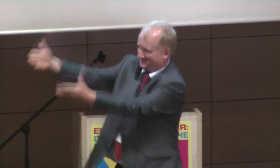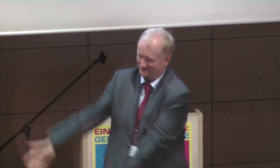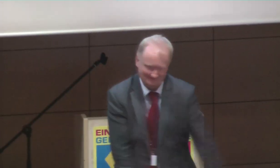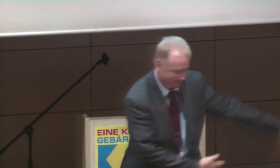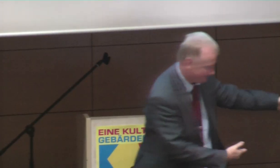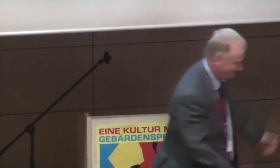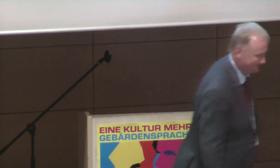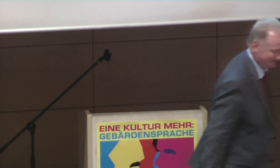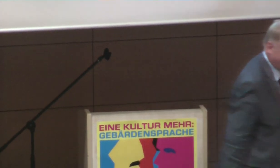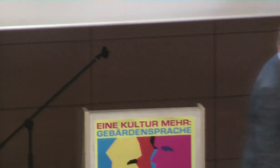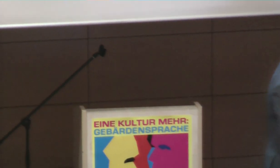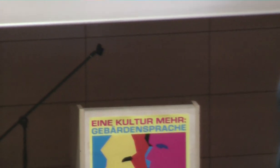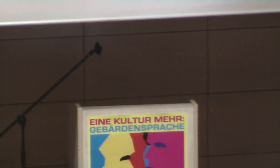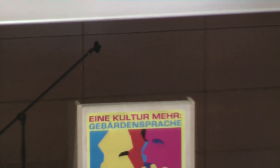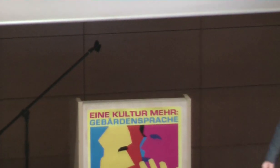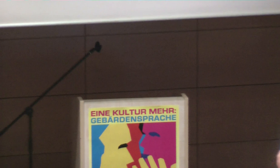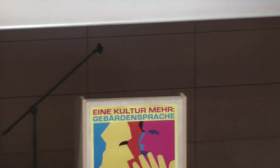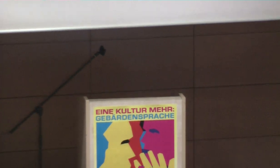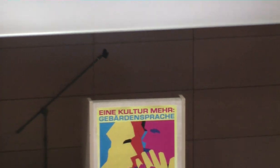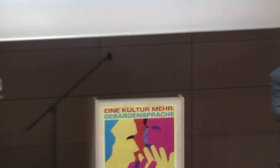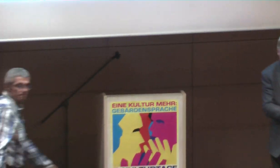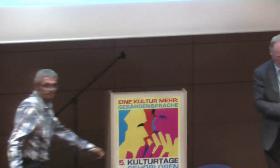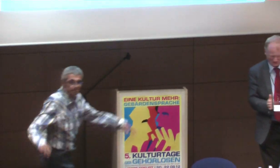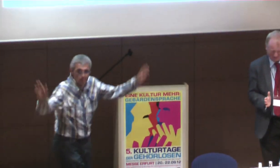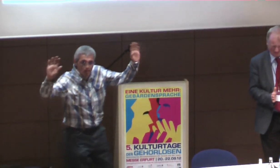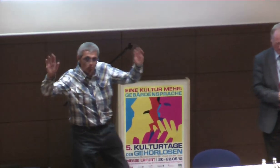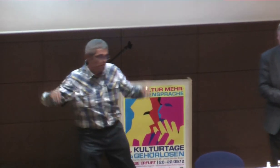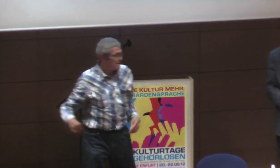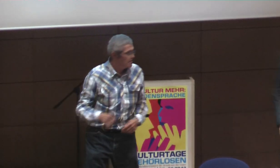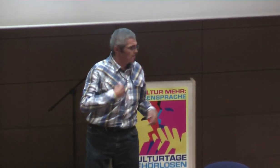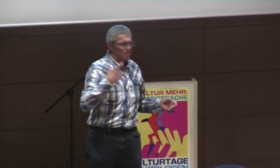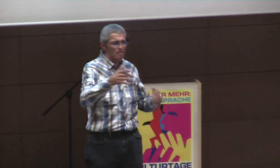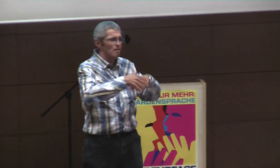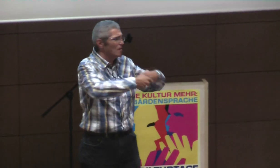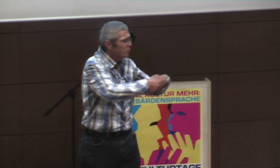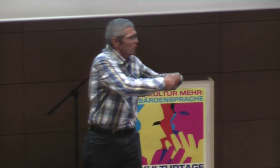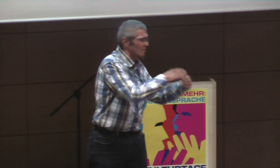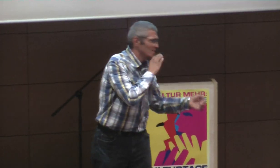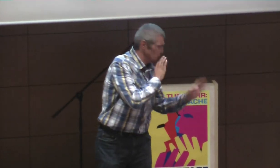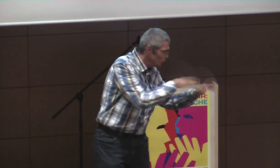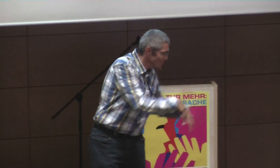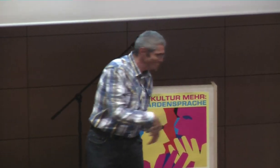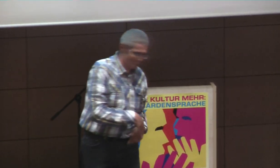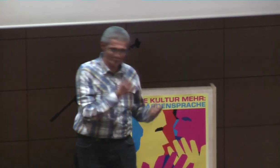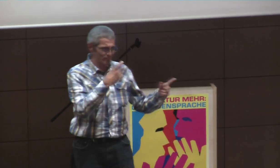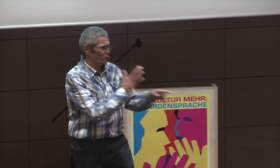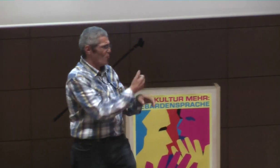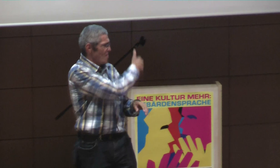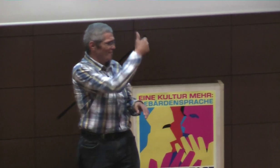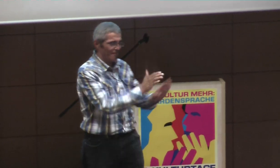aber man kann ja auch mal selber sich angreifen, selber beteiligen. Ähm, ja, ja, denke, du hast jetzt schon gut